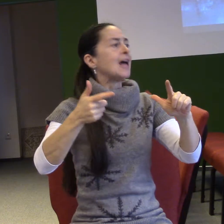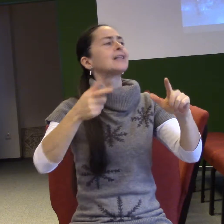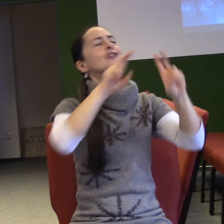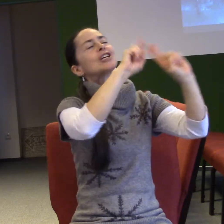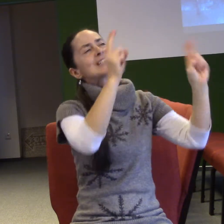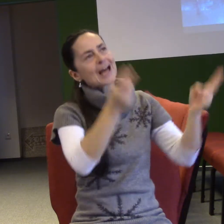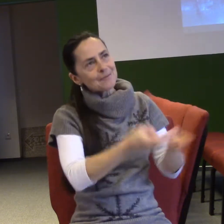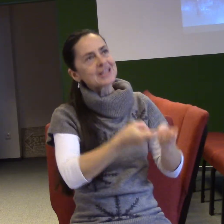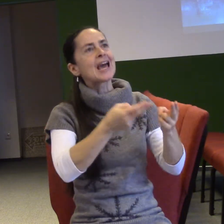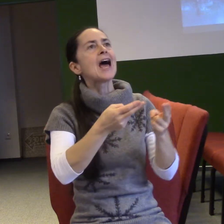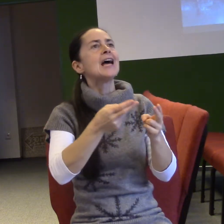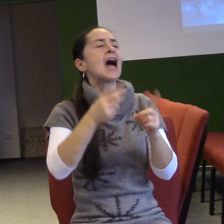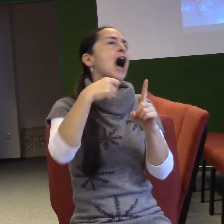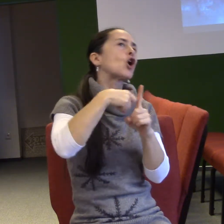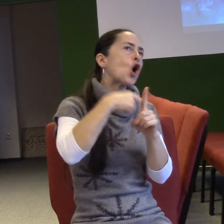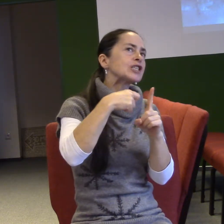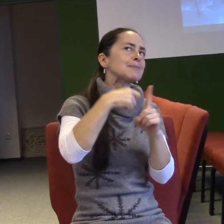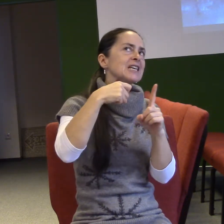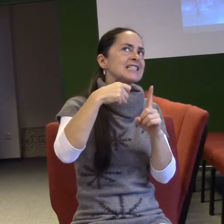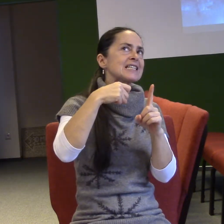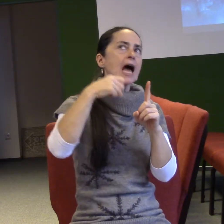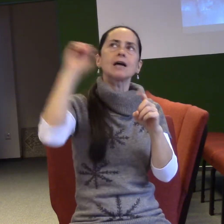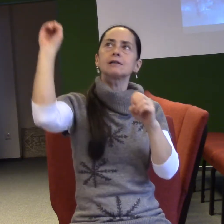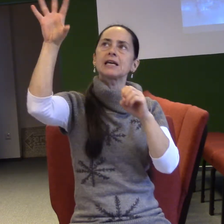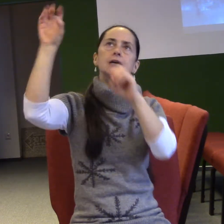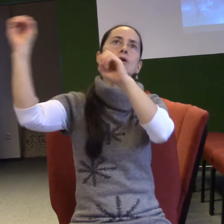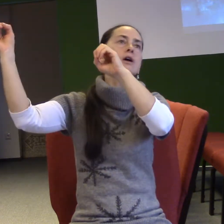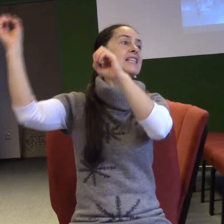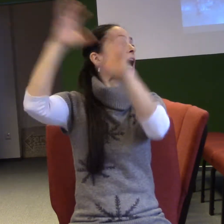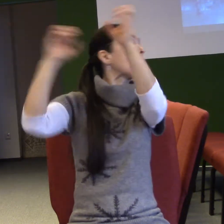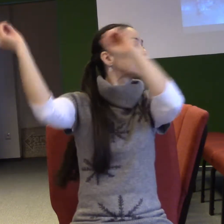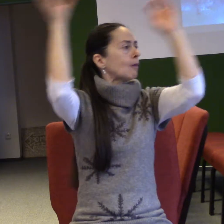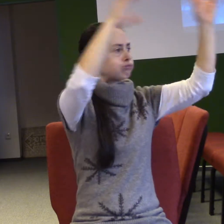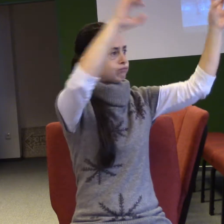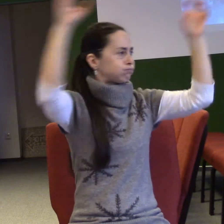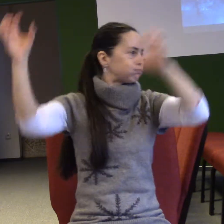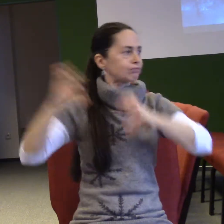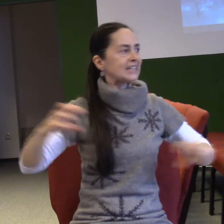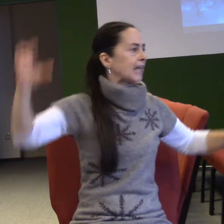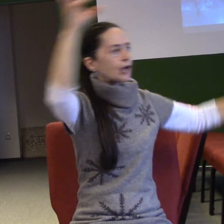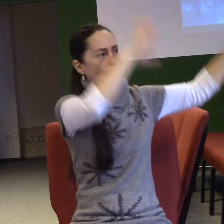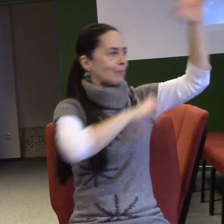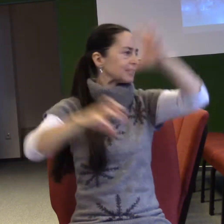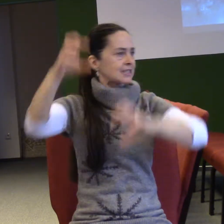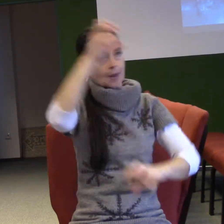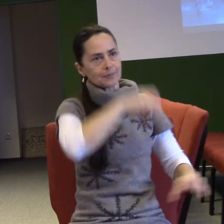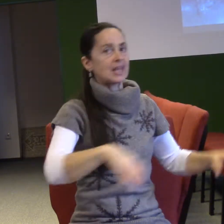tak úlomku, které jsou větší než deset centimetrů, těch je pouhých pět tisíc. To je pohodka. Ale těch, kteří jsou menší než